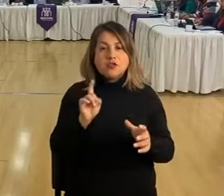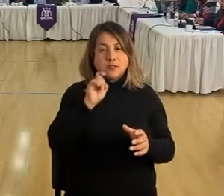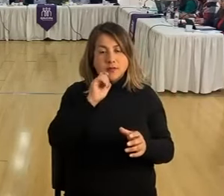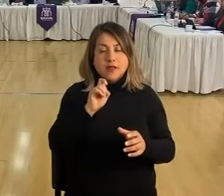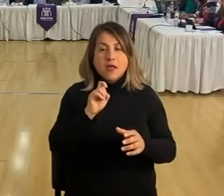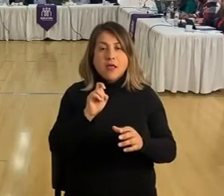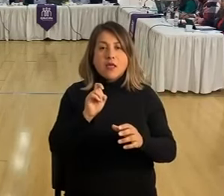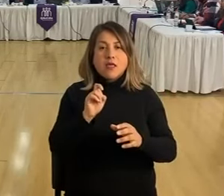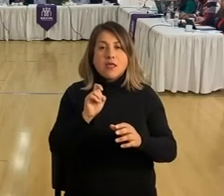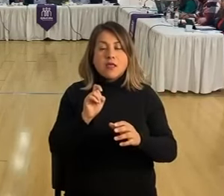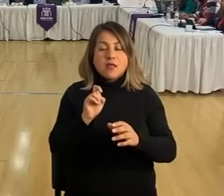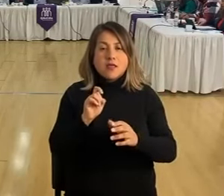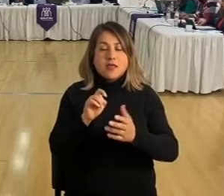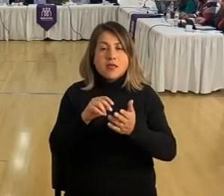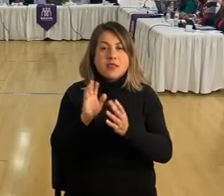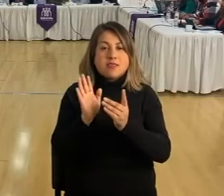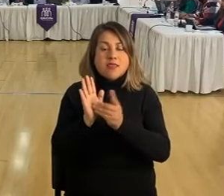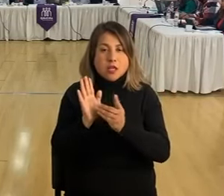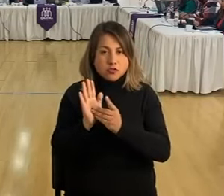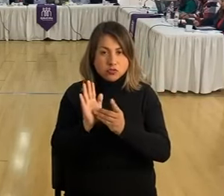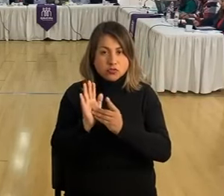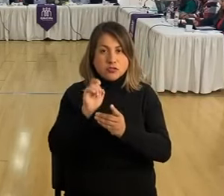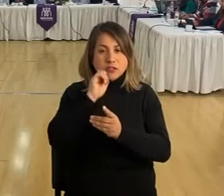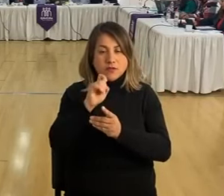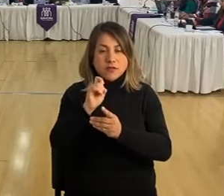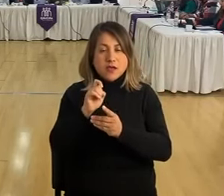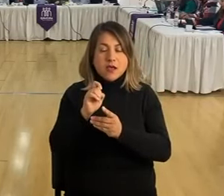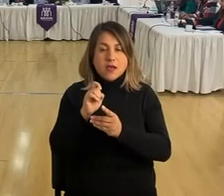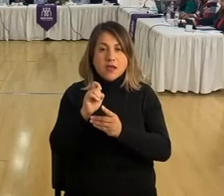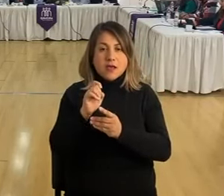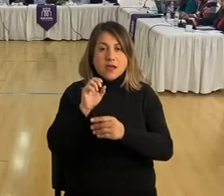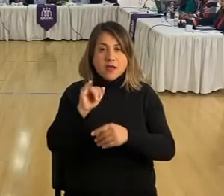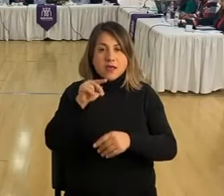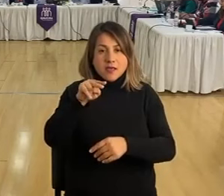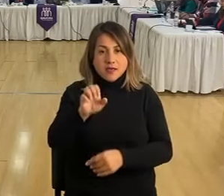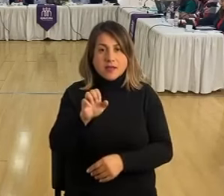la esperanza de vida, ¿cierto? Corroborada con las cifras INE.